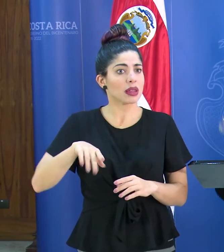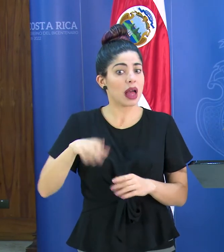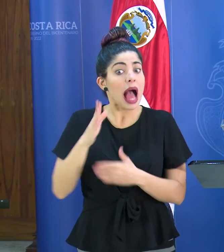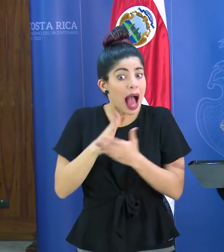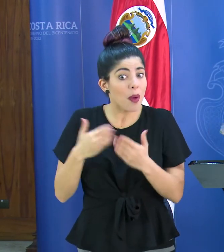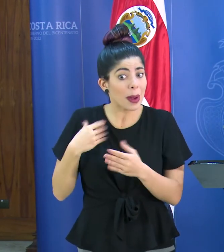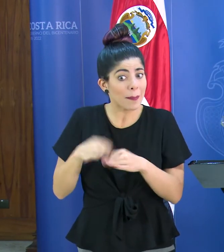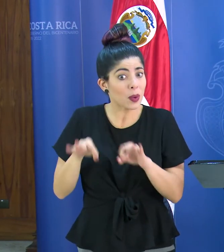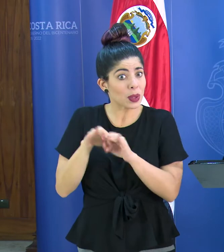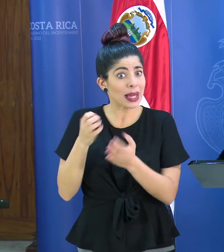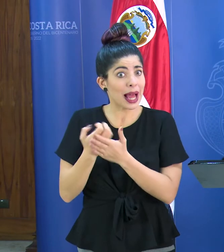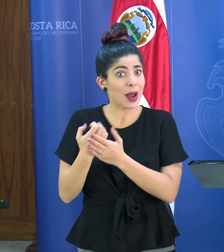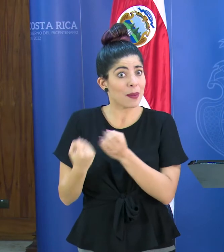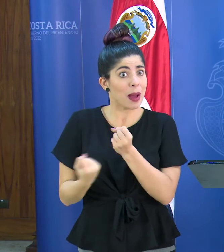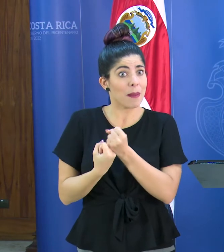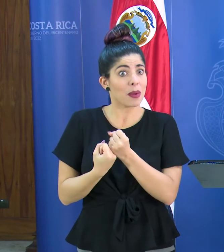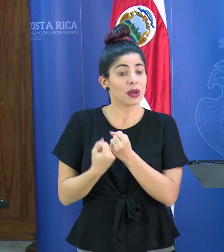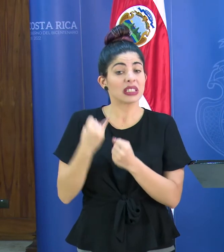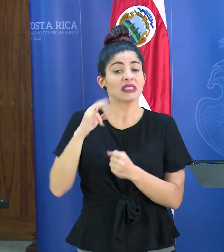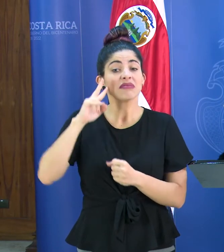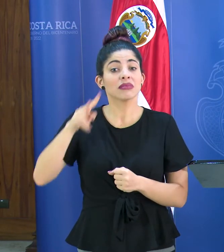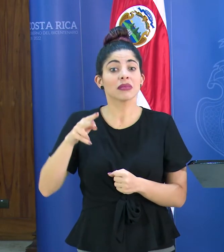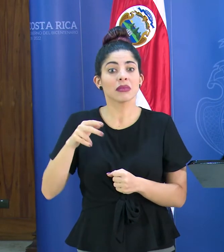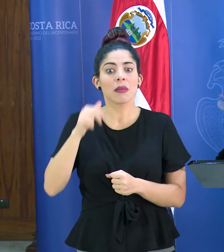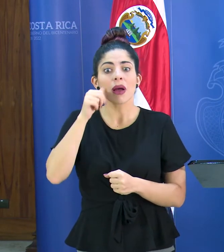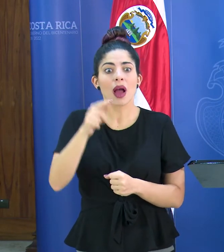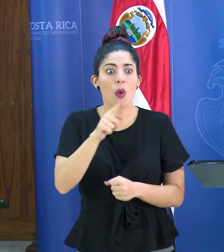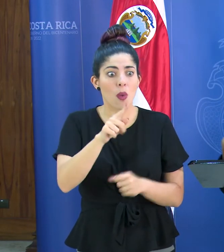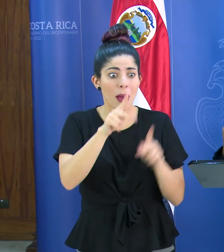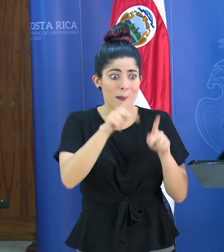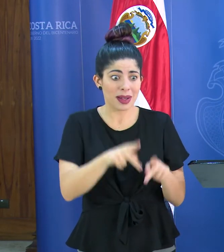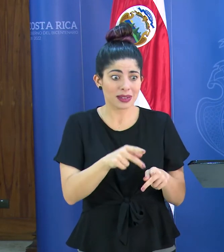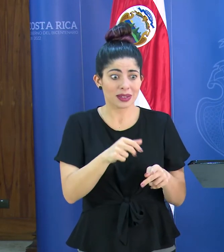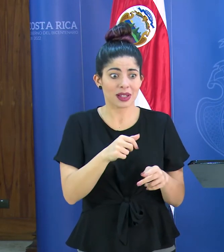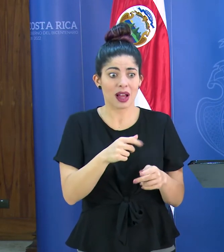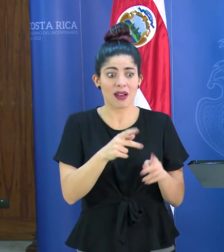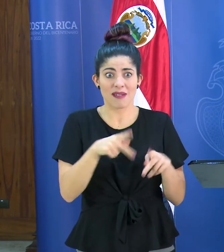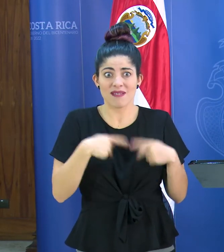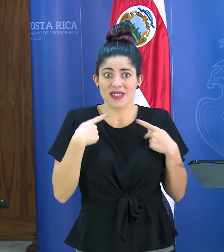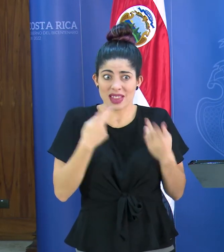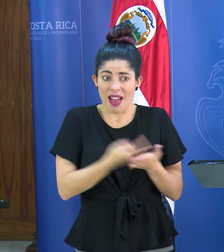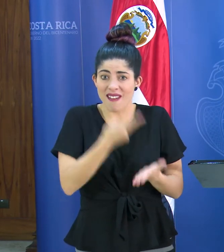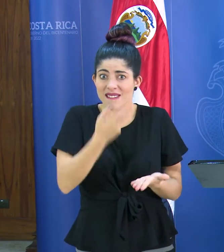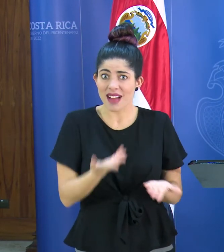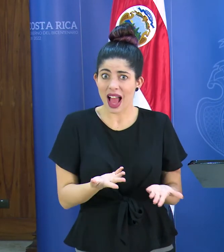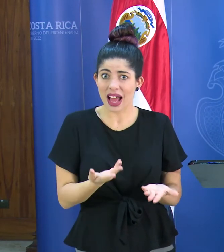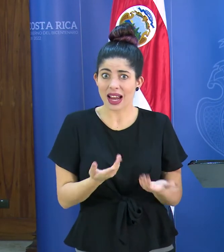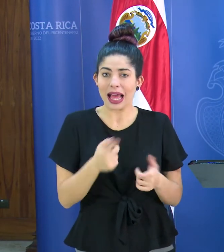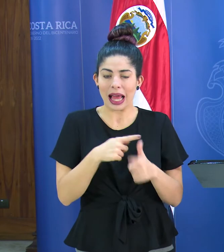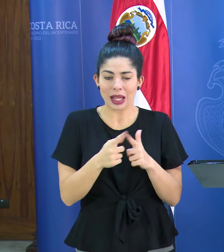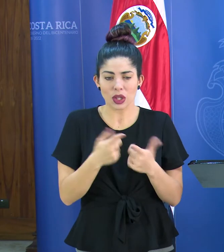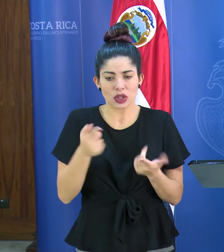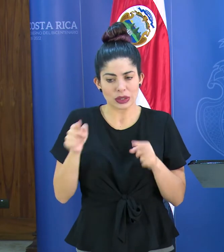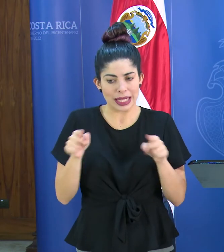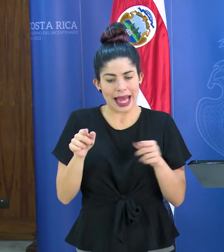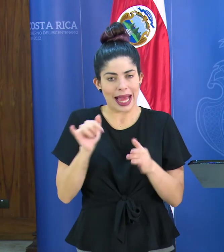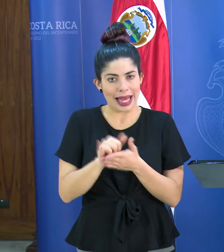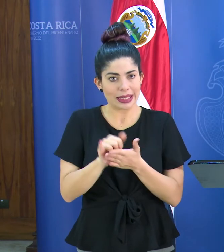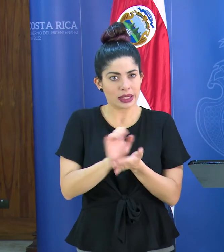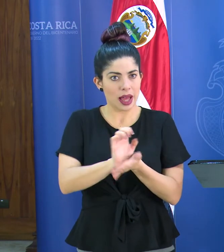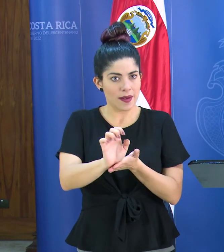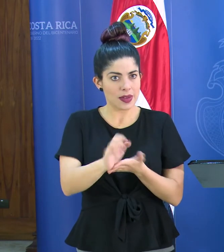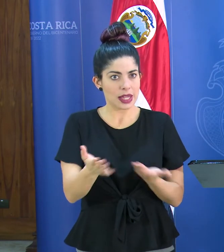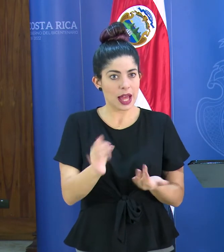económico que tengamos hoy el día de mañana decimos una vida no vale X ni vale Y y eso es un poco lo que estamos evitando